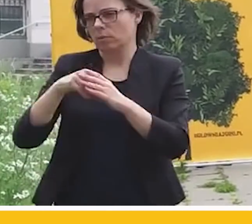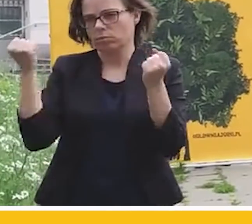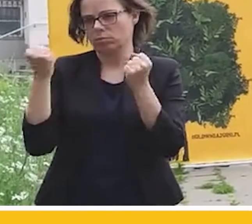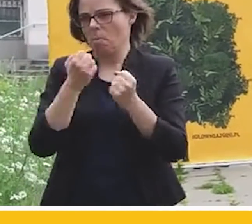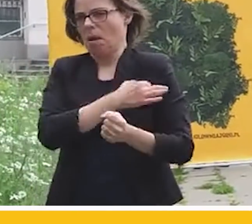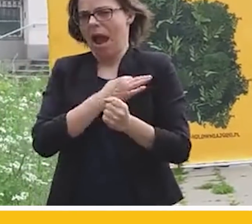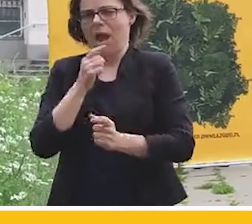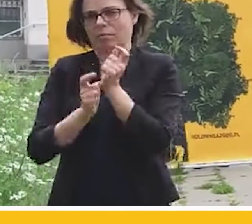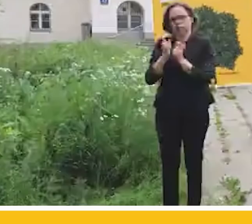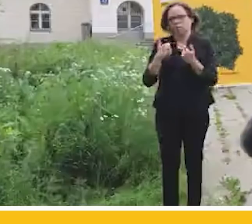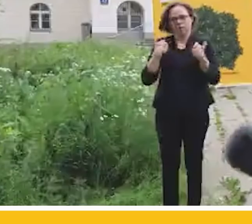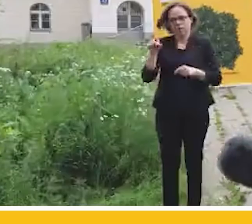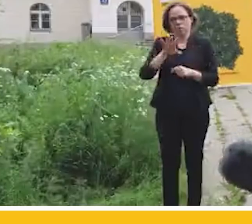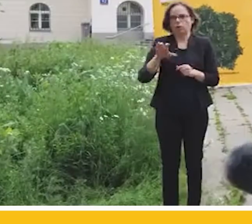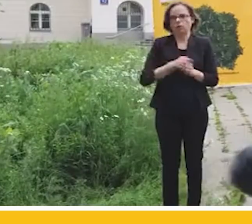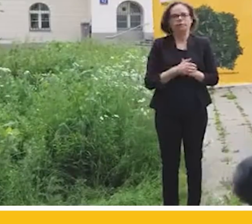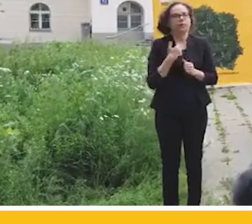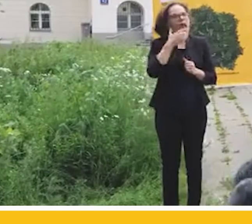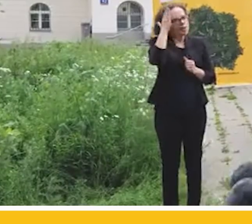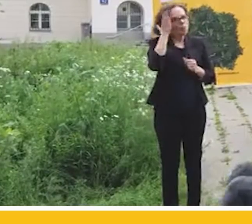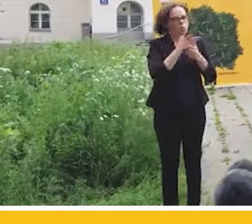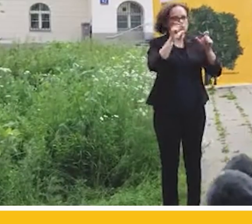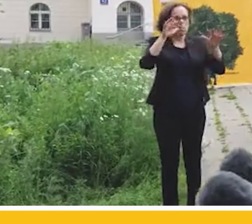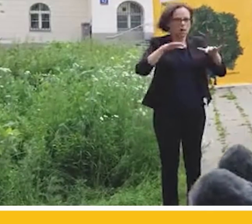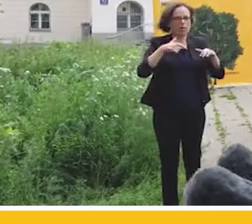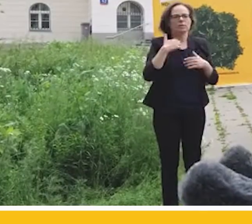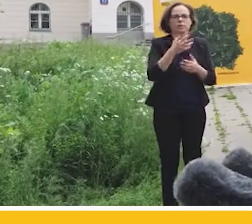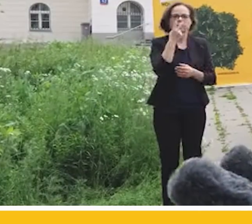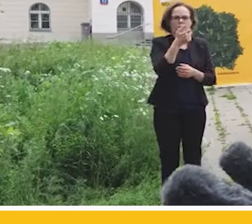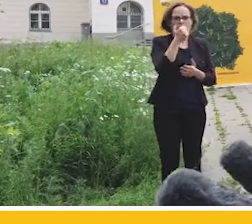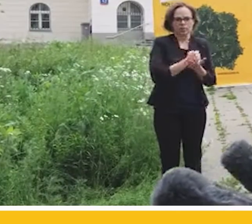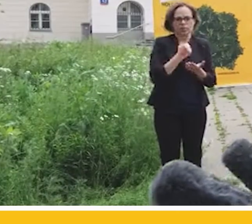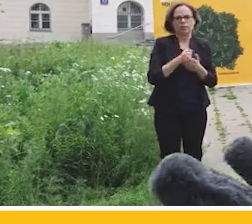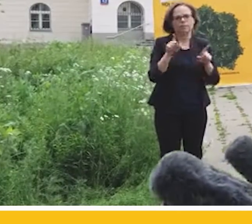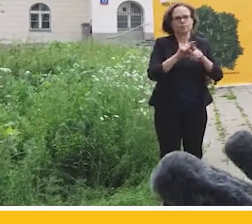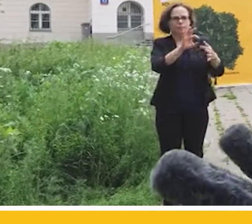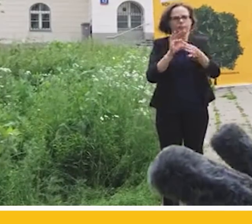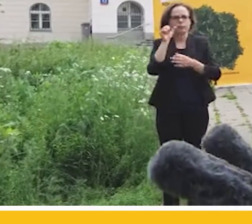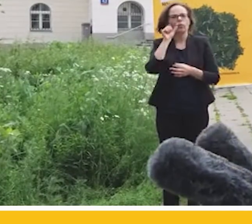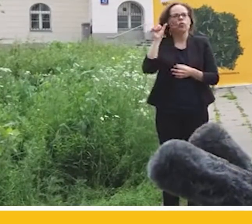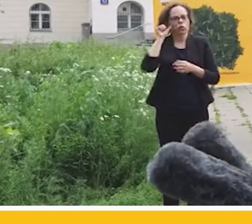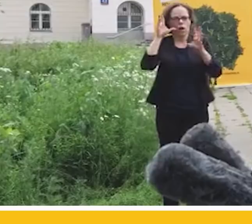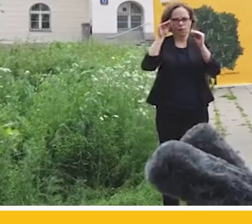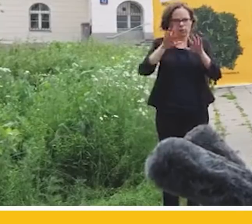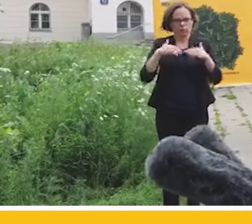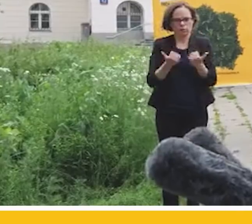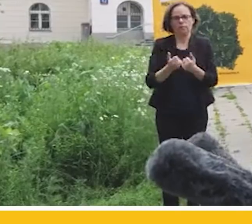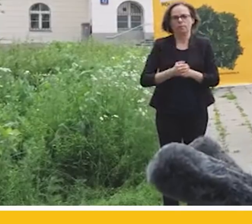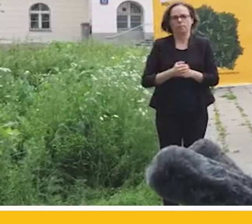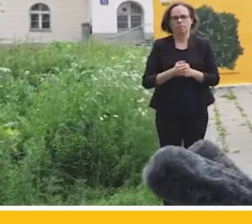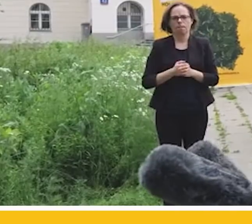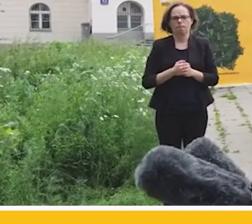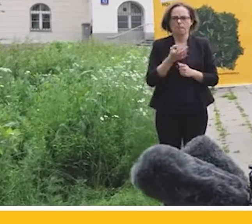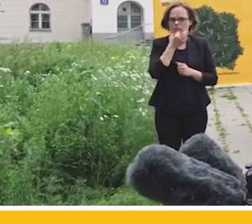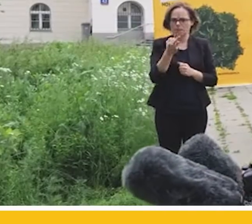więcej oglądać. Wiem, że zaczyna podać, ale jeszcze chciałbym dopytać o jedną kwestię, też nawiązując do wczorajszych wydarzeń wieczornych w Sejmie. Czy Pan